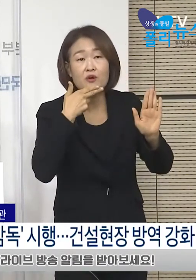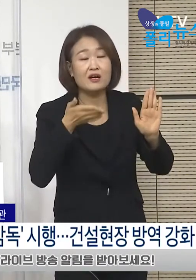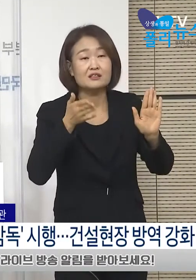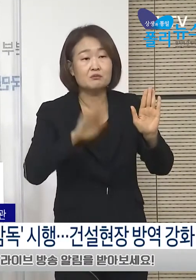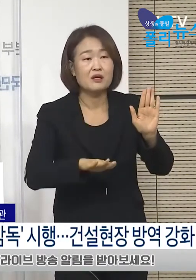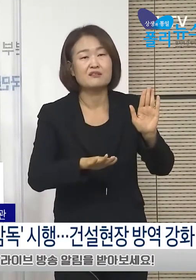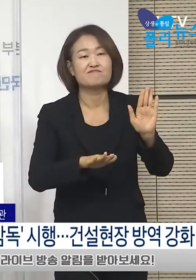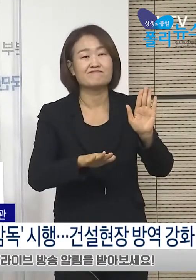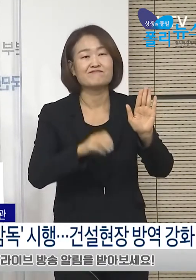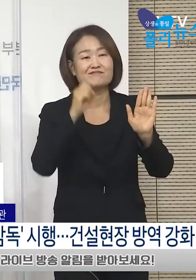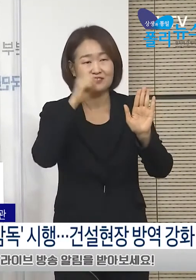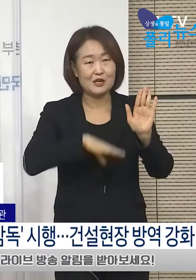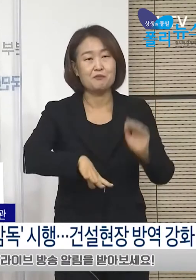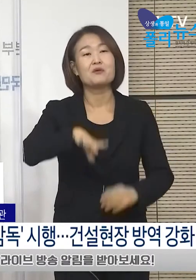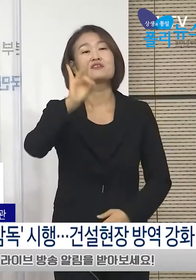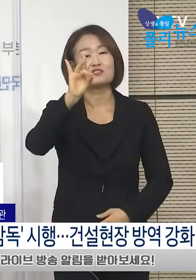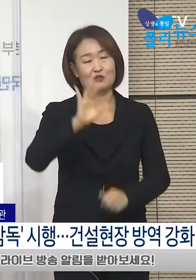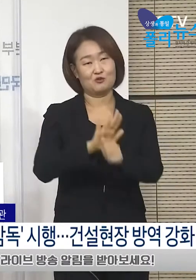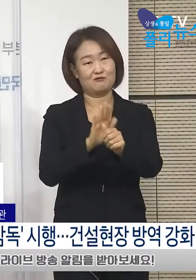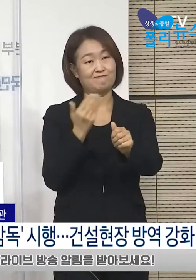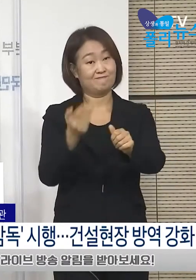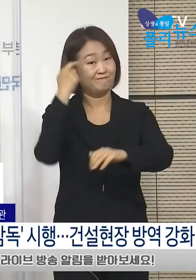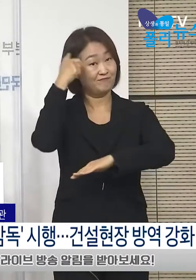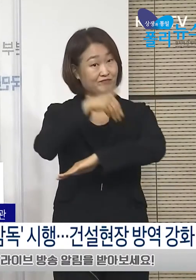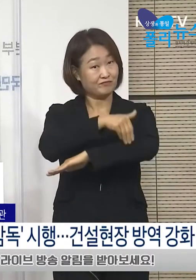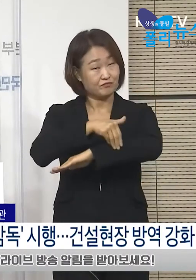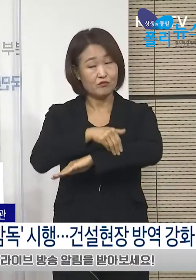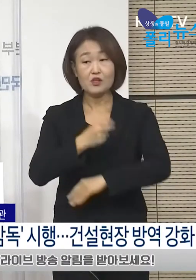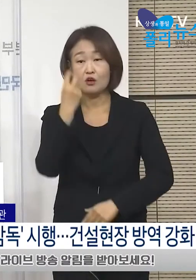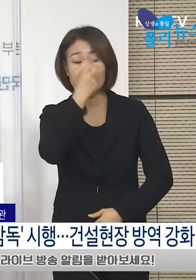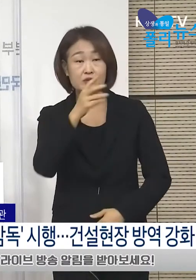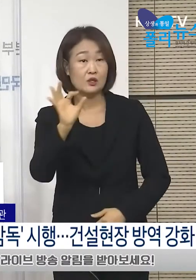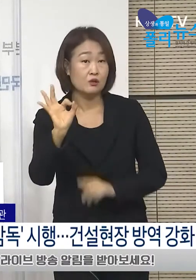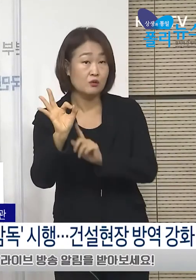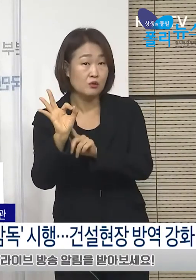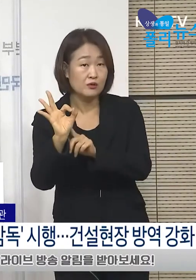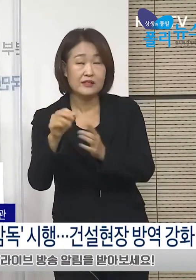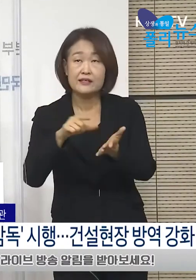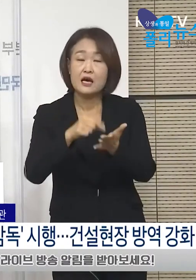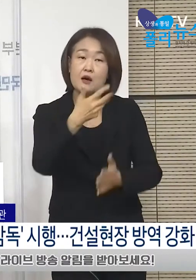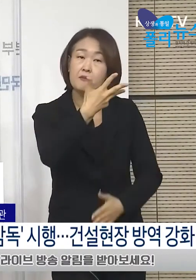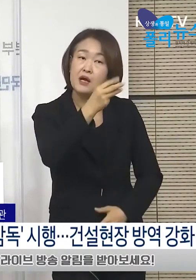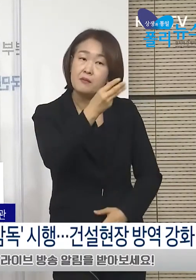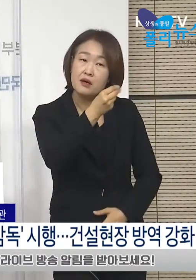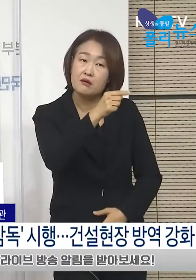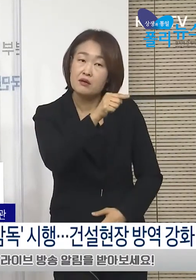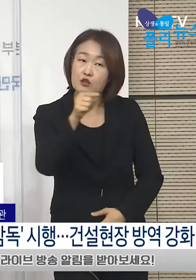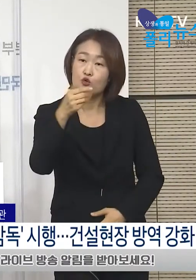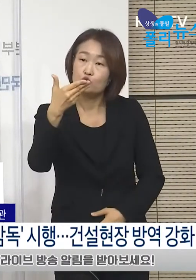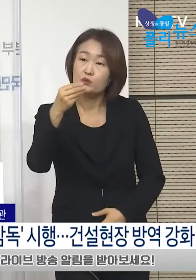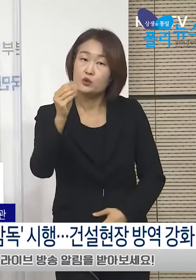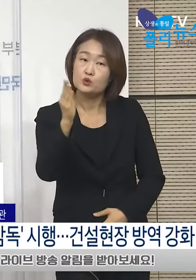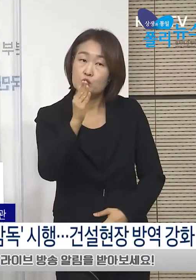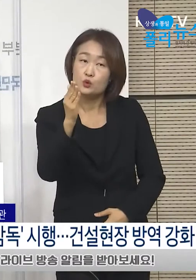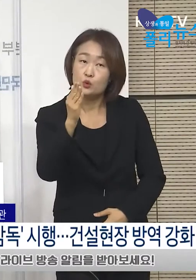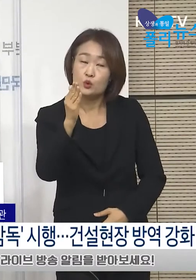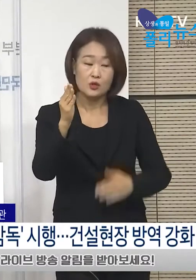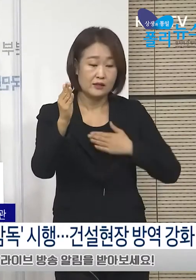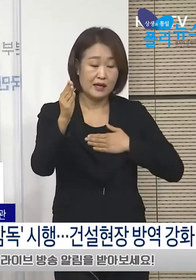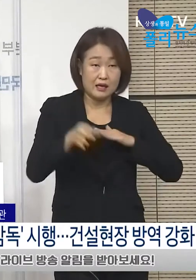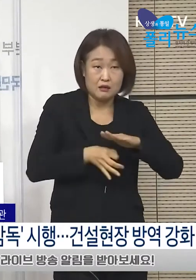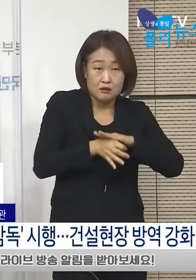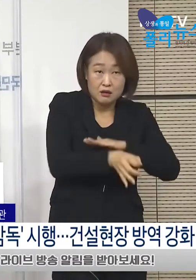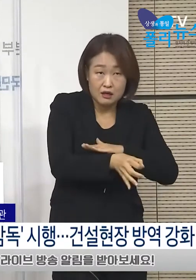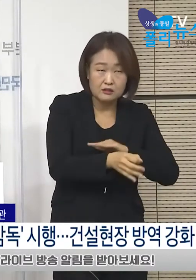시작할 예정입니다. 검사 비용은 8만 원에서 9만 원 내로 본인 부담금은